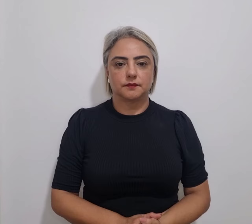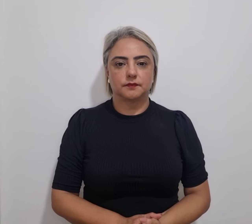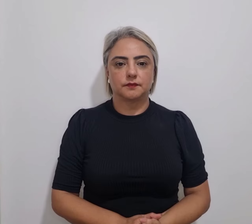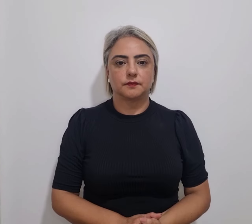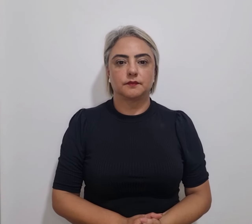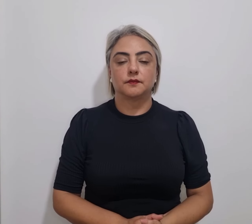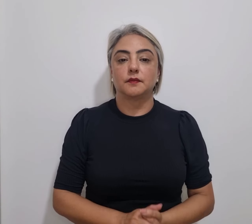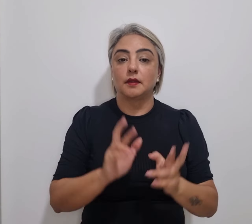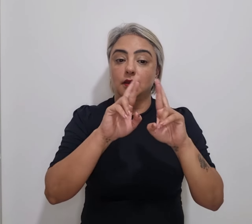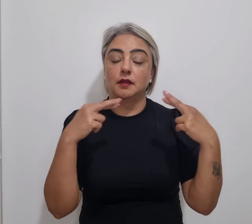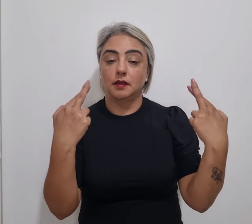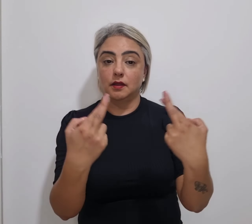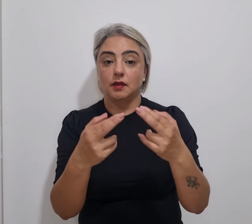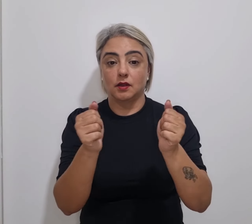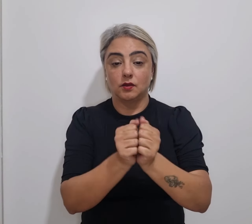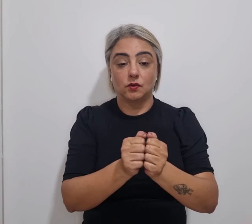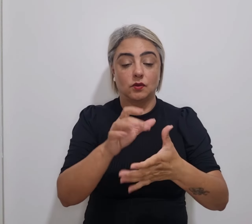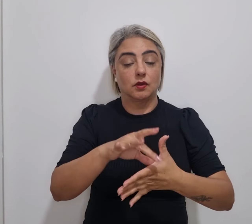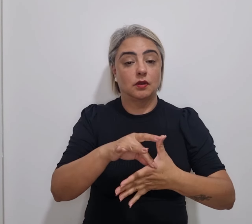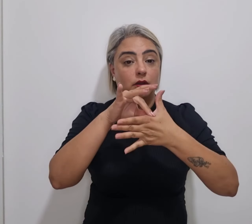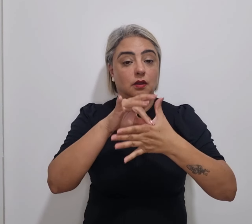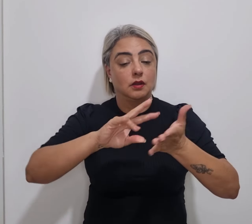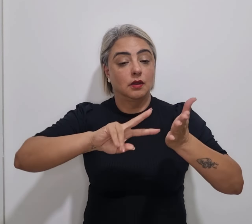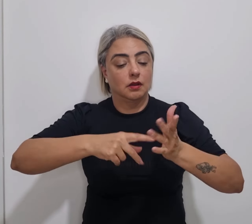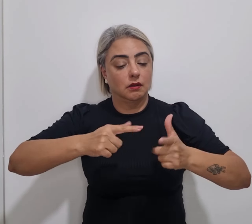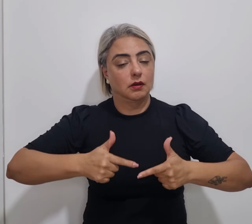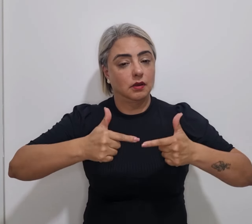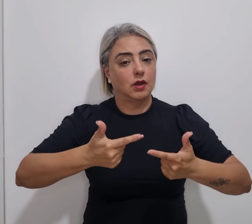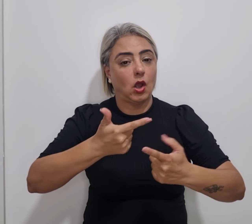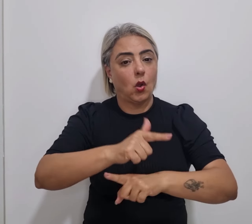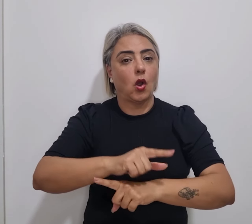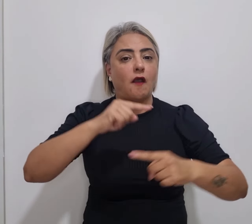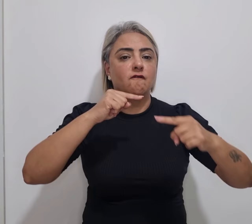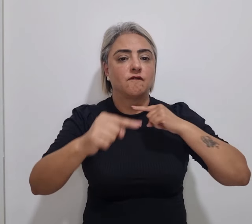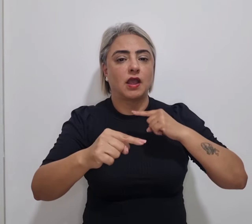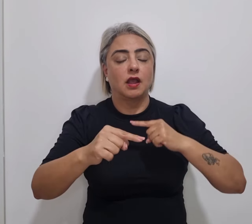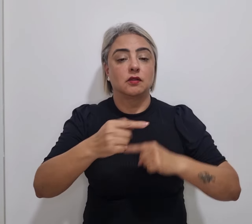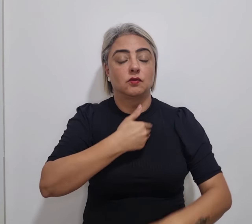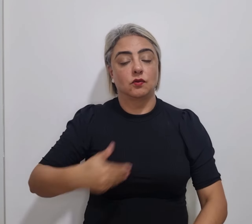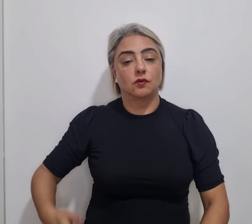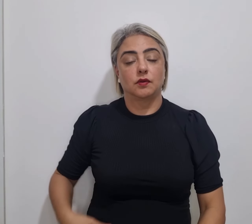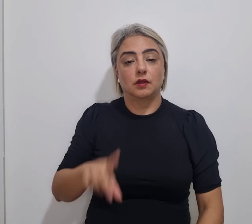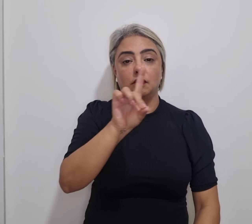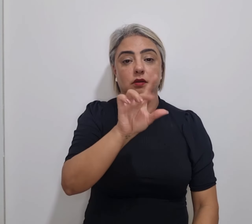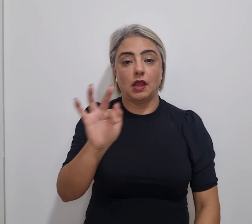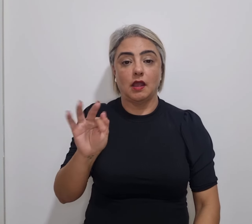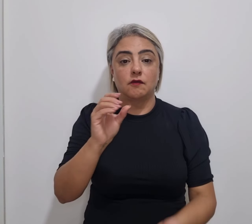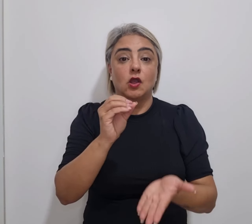Em reunião com líderes, Simpro luta contra vetos do GDF no Orçamento 2024.